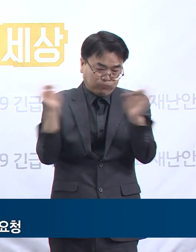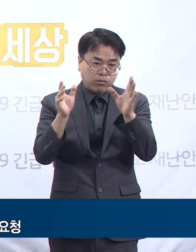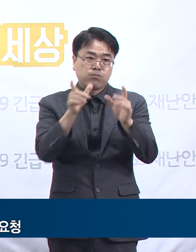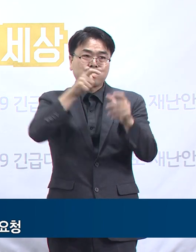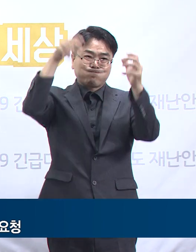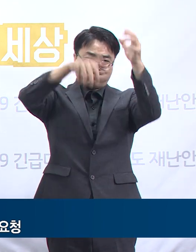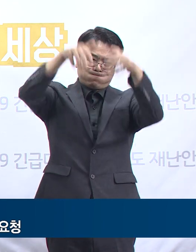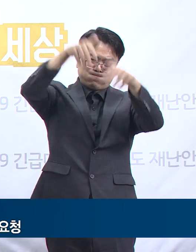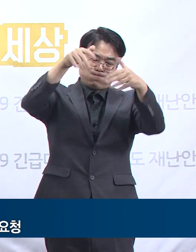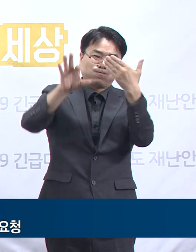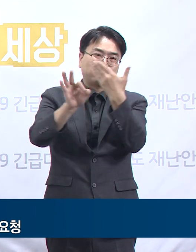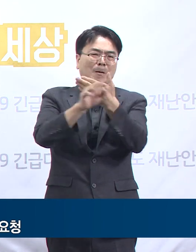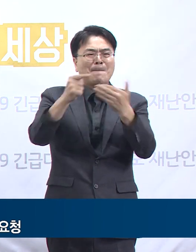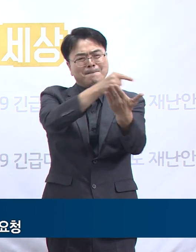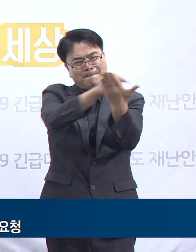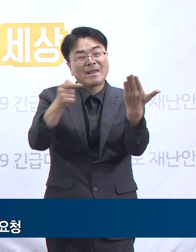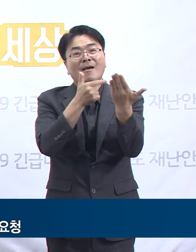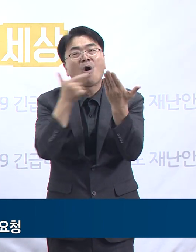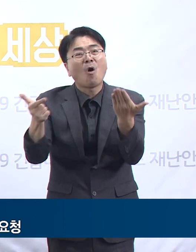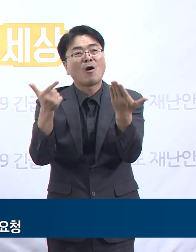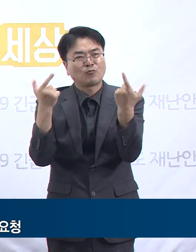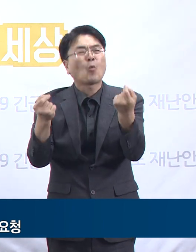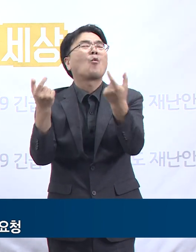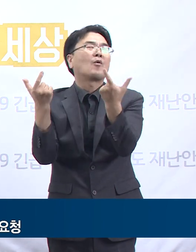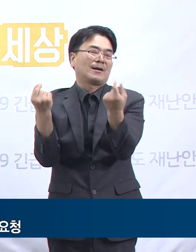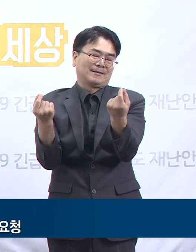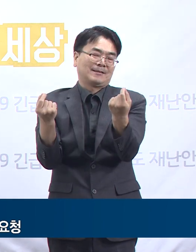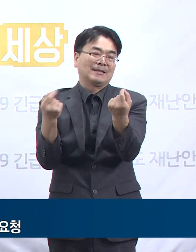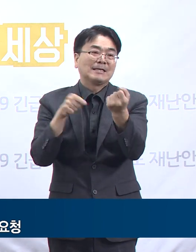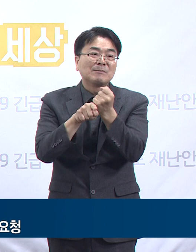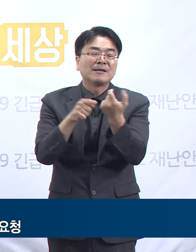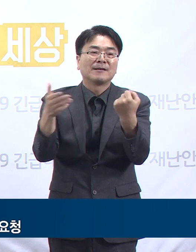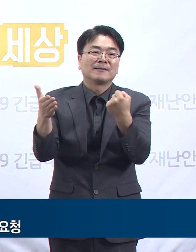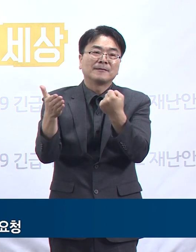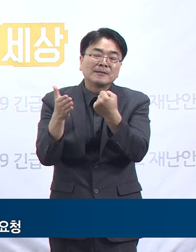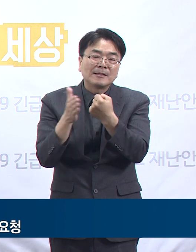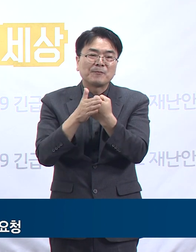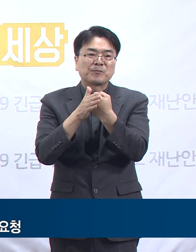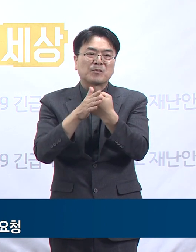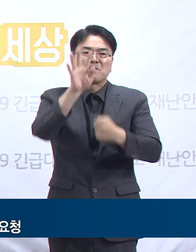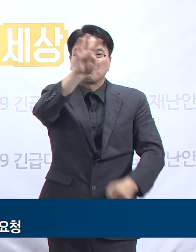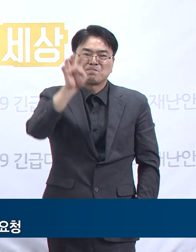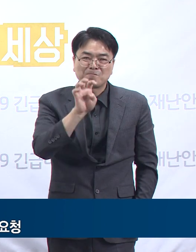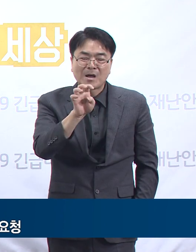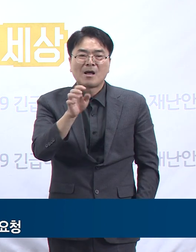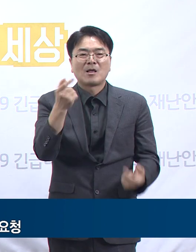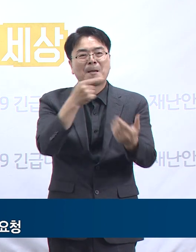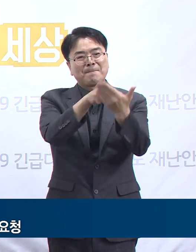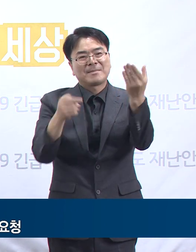결정하는 것과 같은 원리로 이런 현상들은 의료자원 부족을 초래할 수 있습니다.